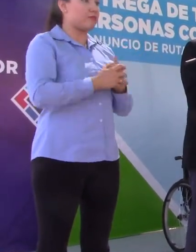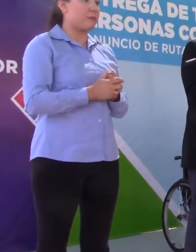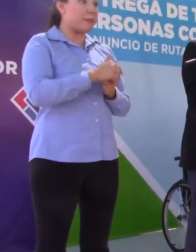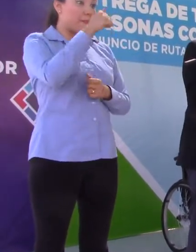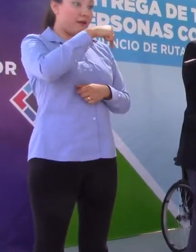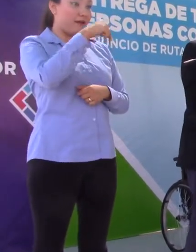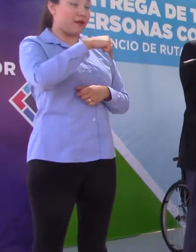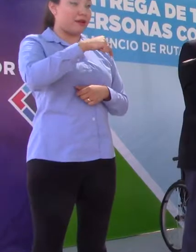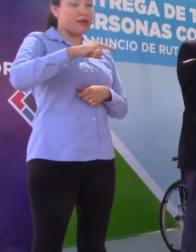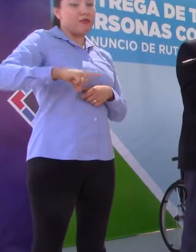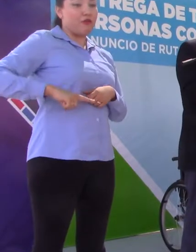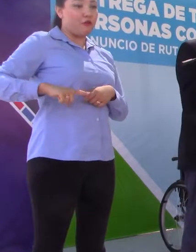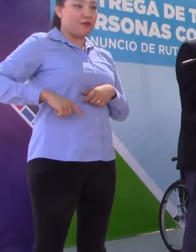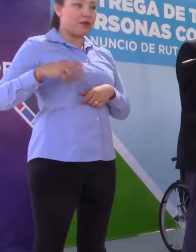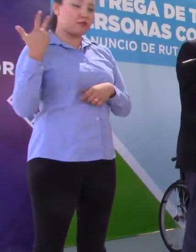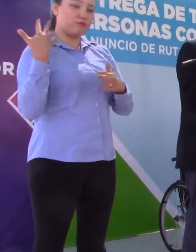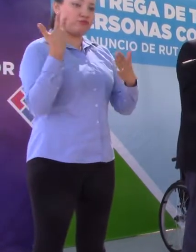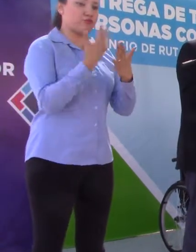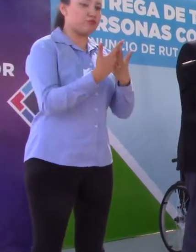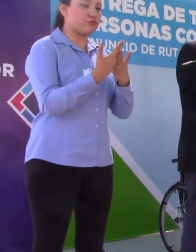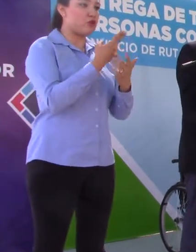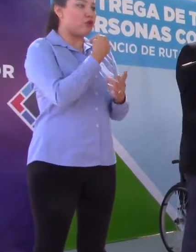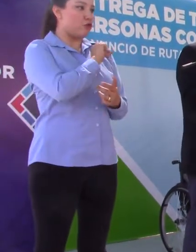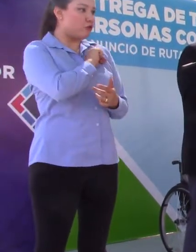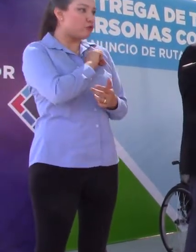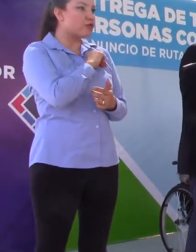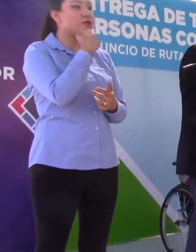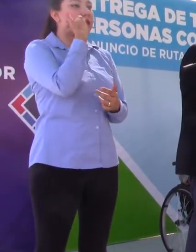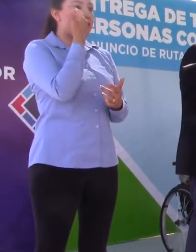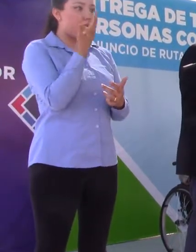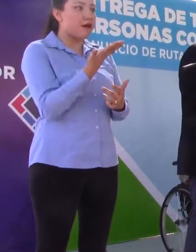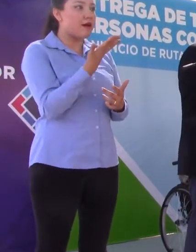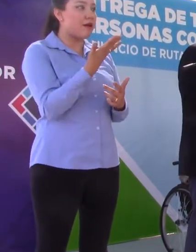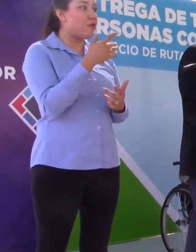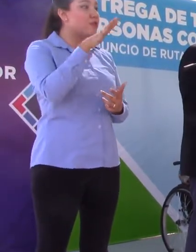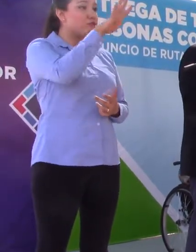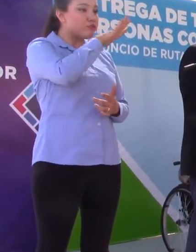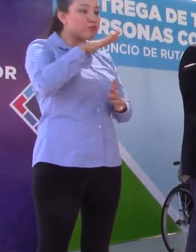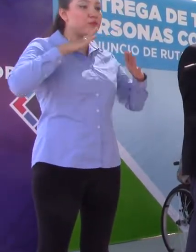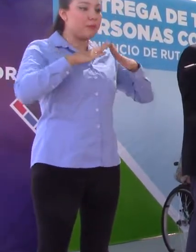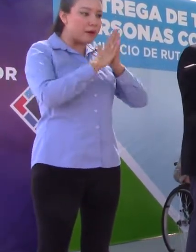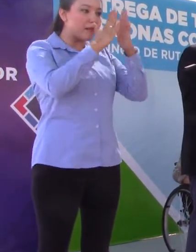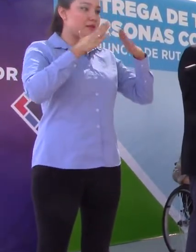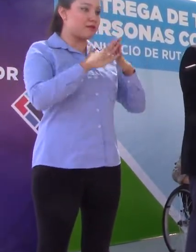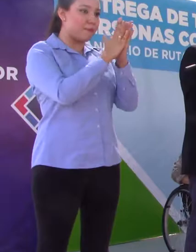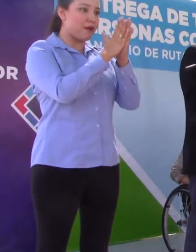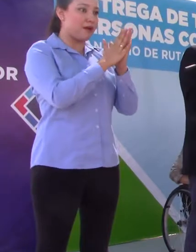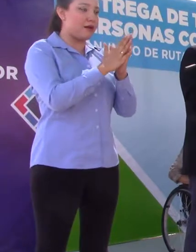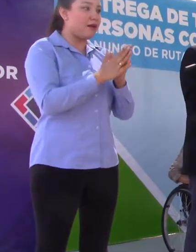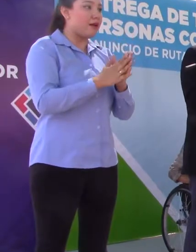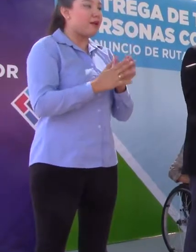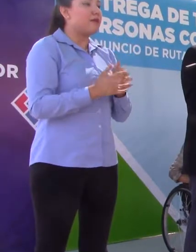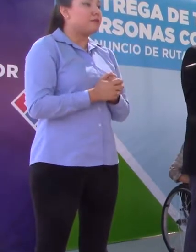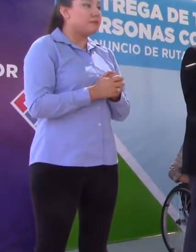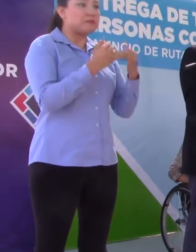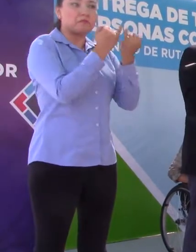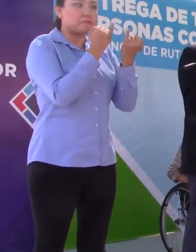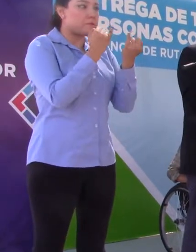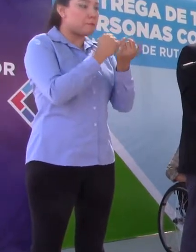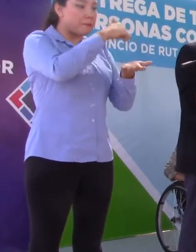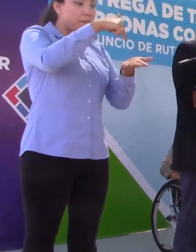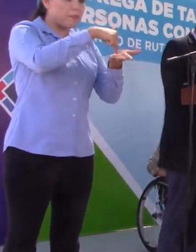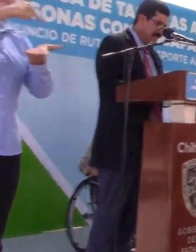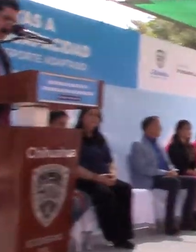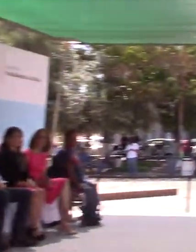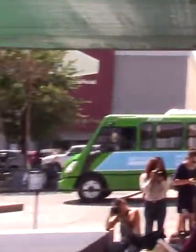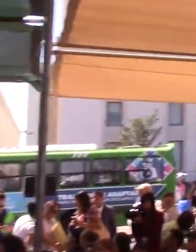administración nos propusimos promover la participación, abrir espacios y que